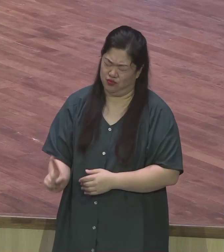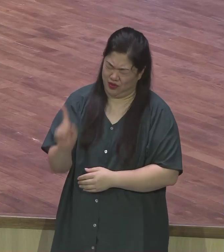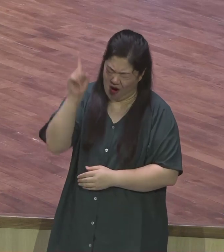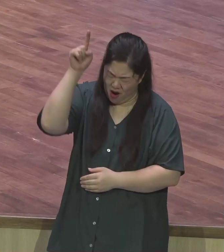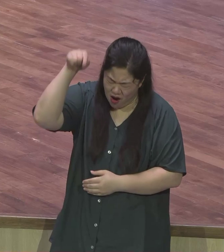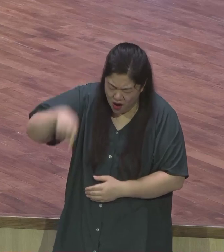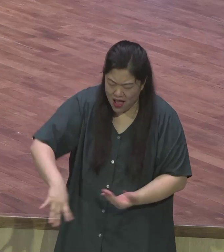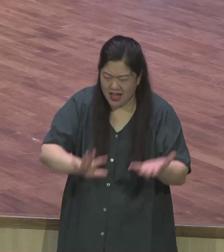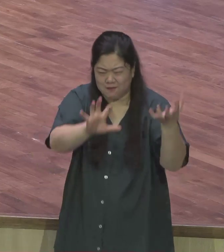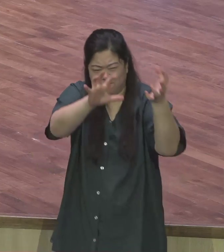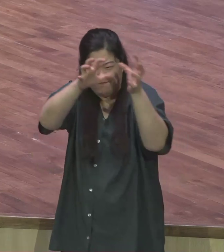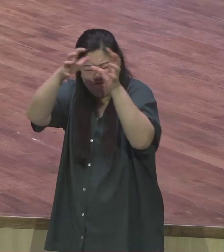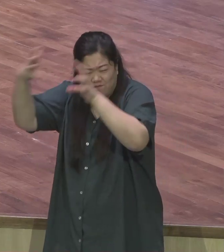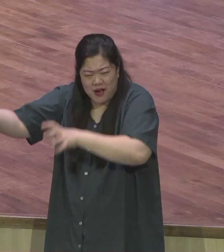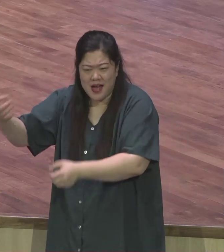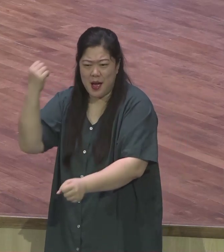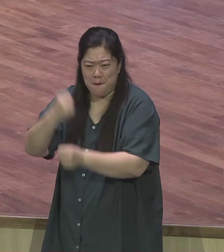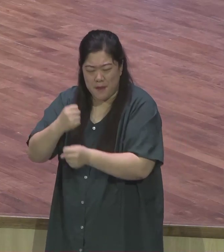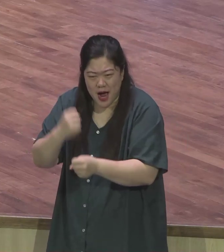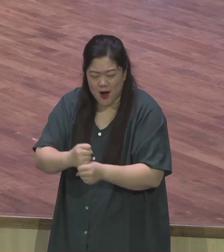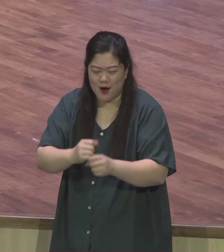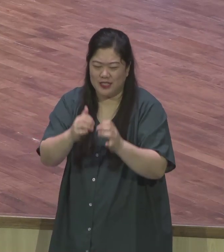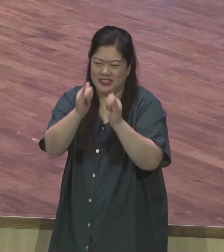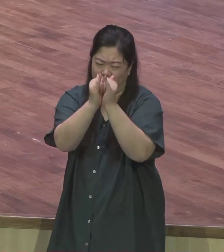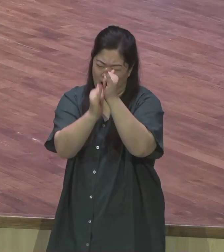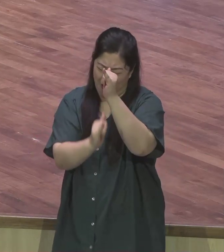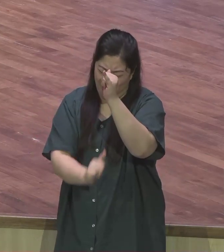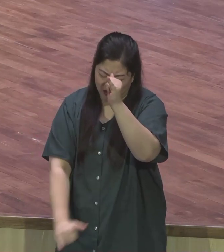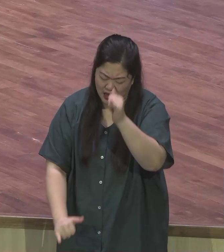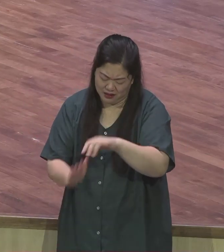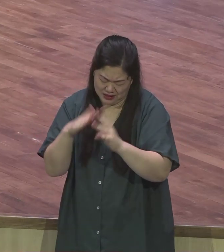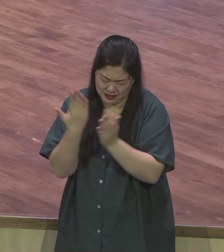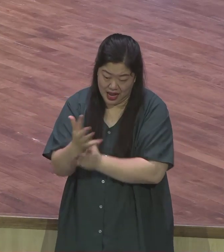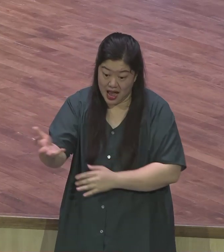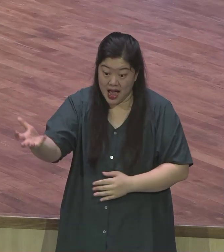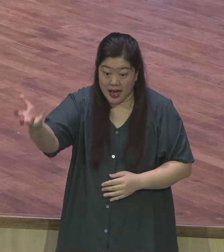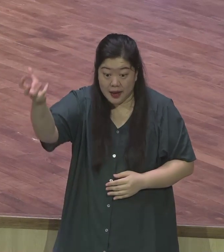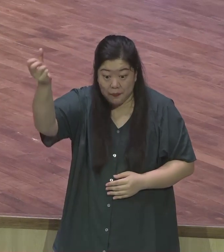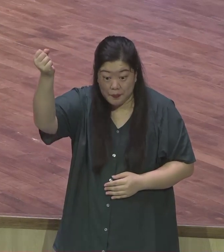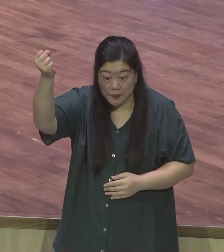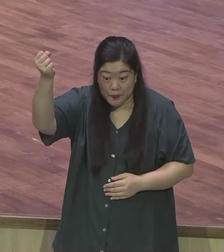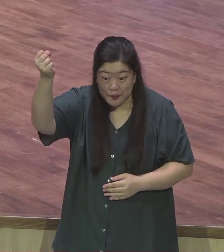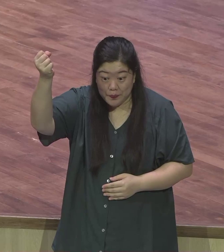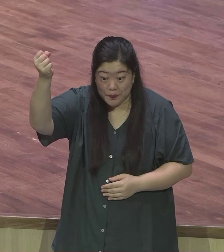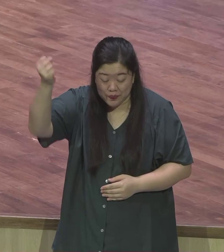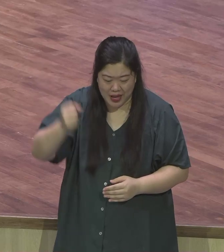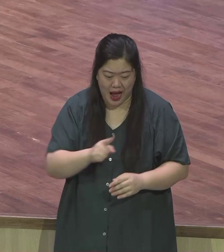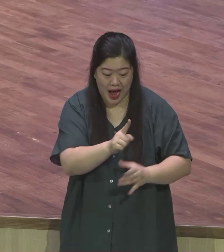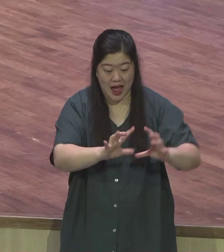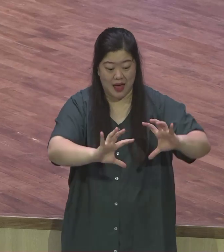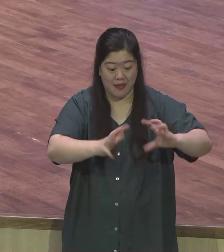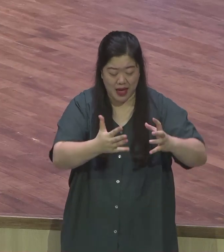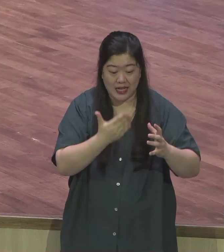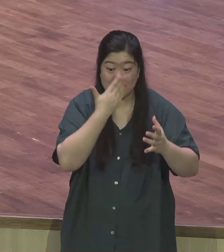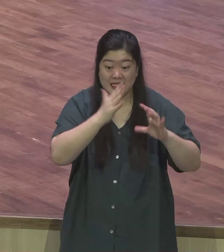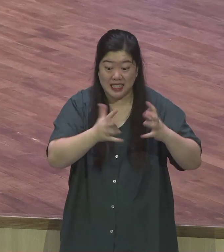역사의 수레바퀴를 잡고 운행하시고 한 나라의 흥망성세를 주관하시는 하나님이다